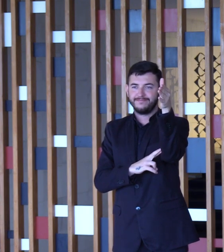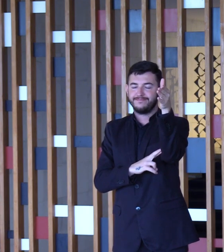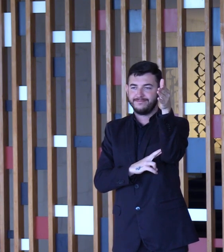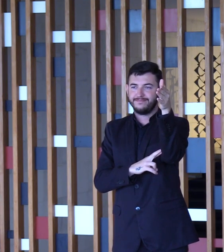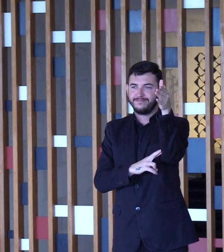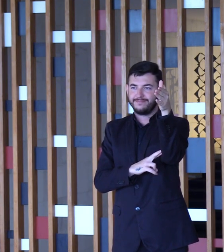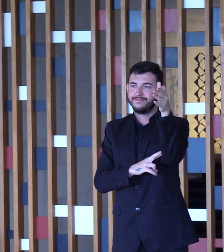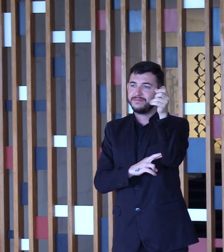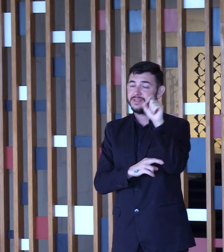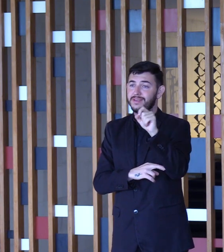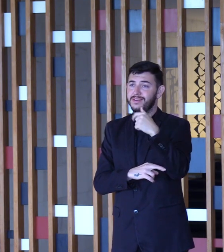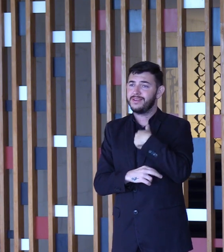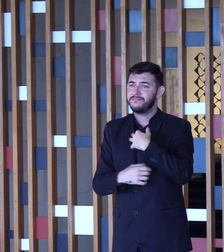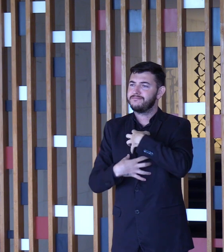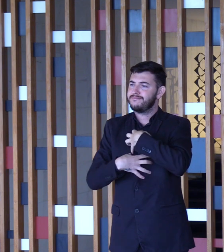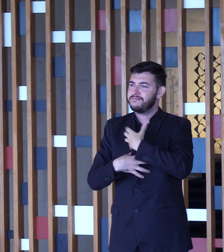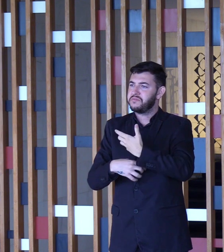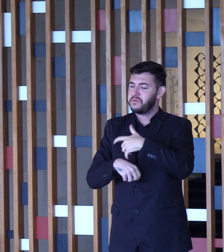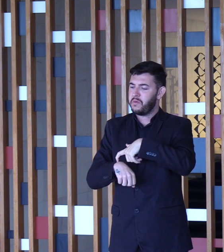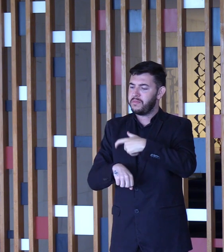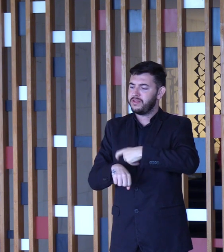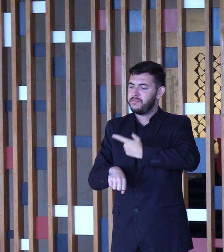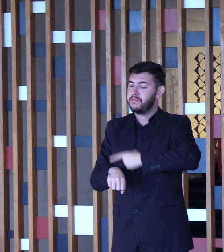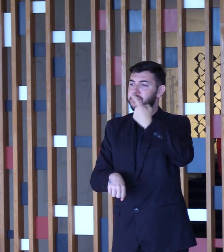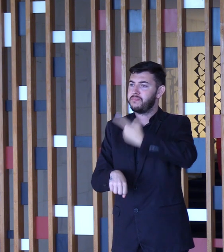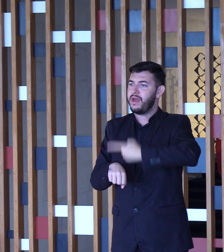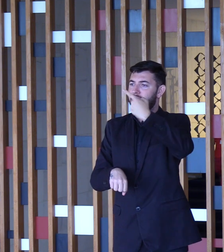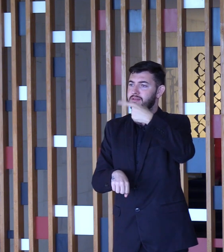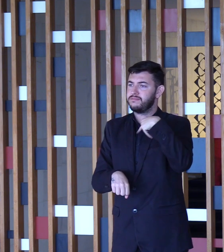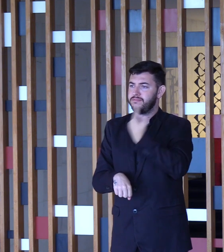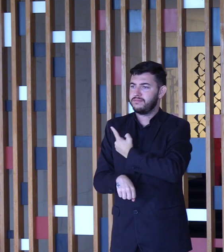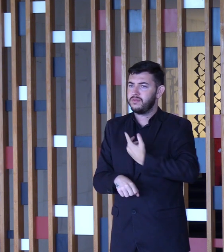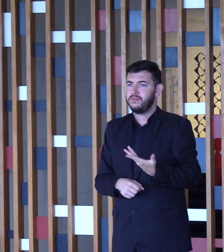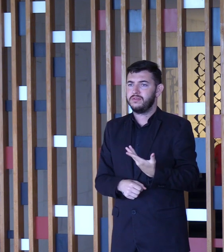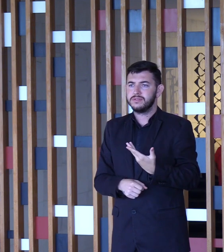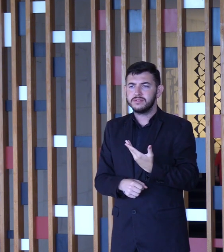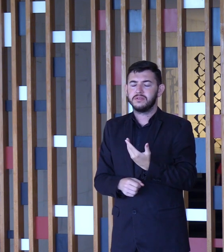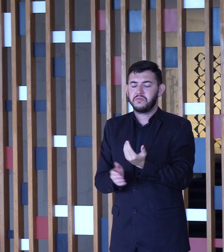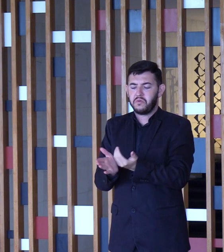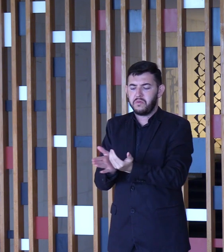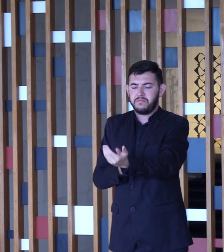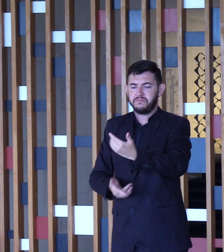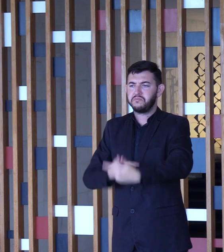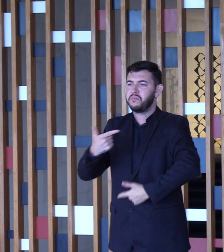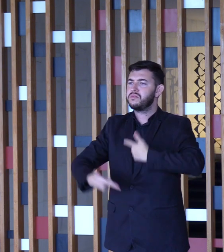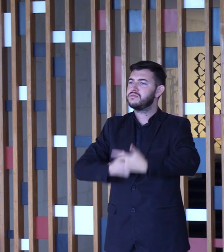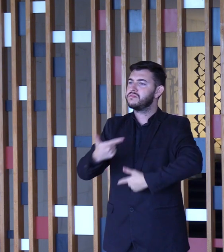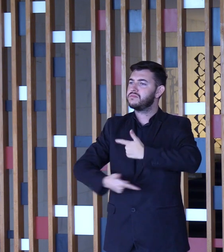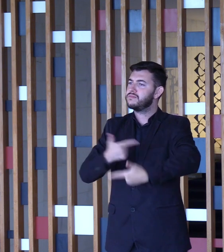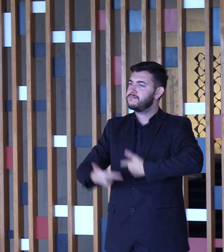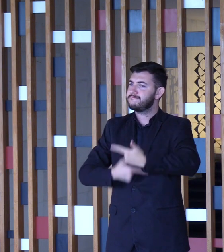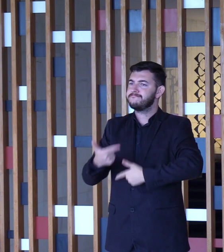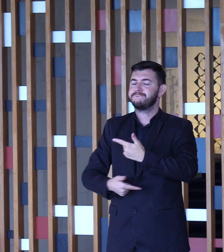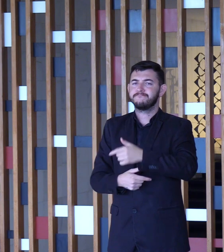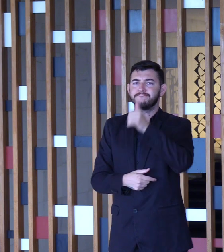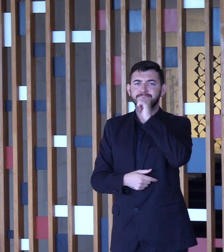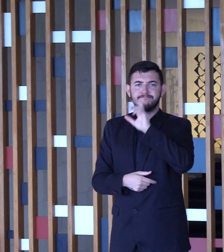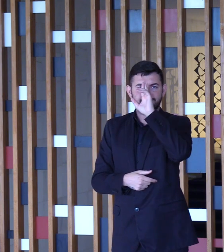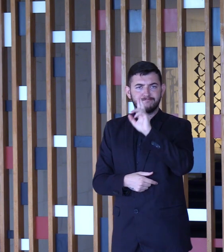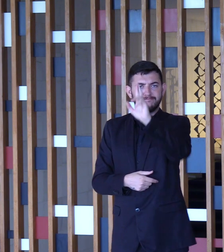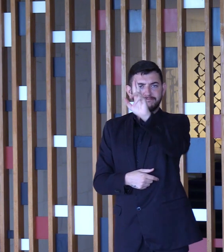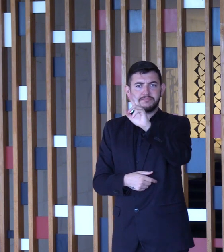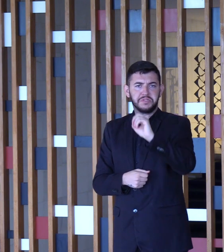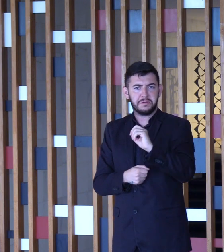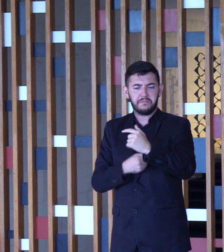acho que no primeiro momento que demos início a todo esse trabalho, a senhora teve um papel